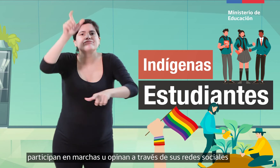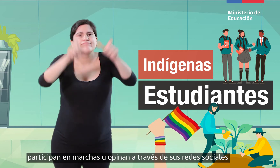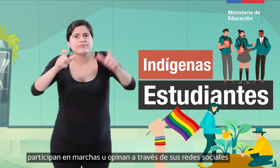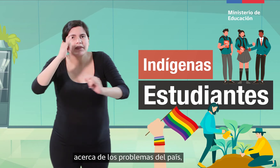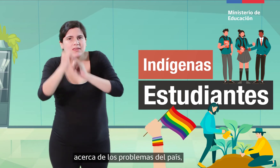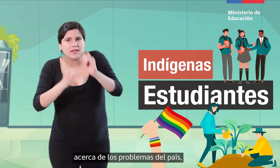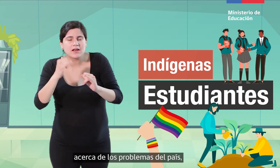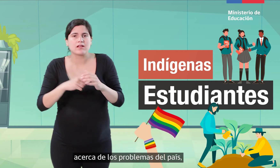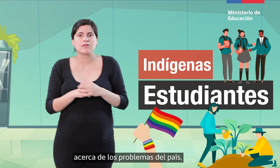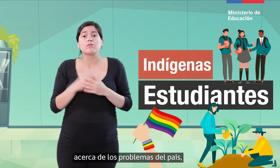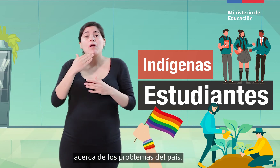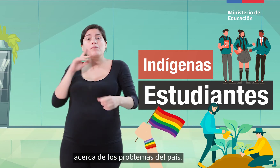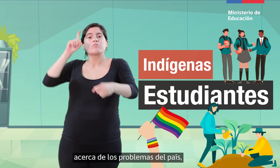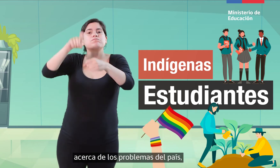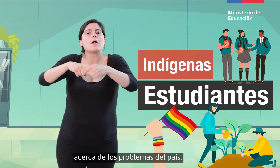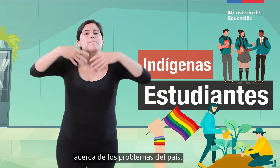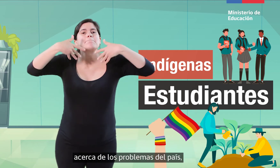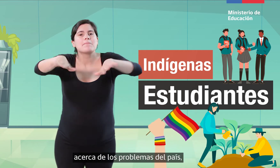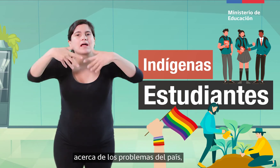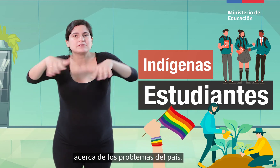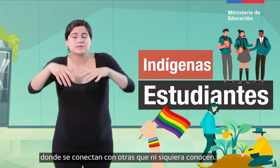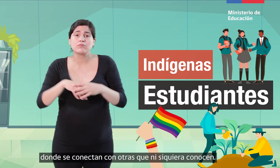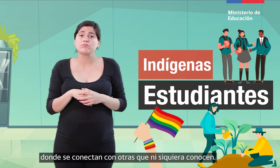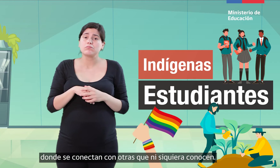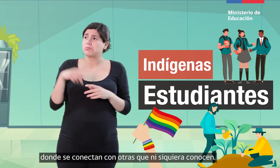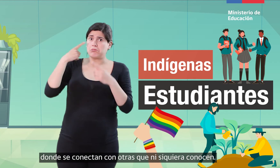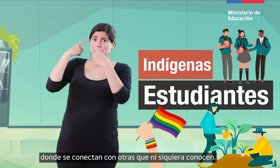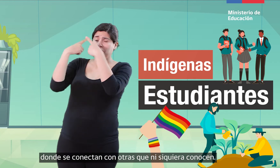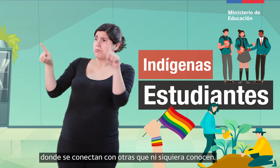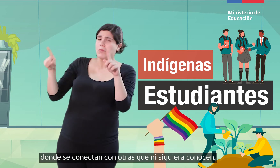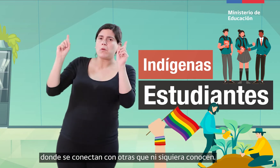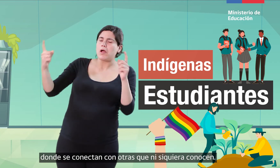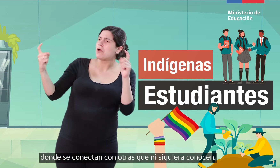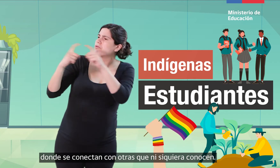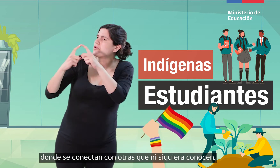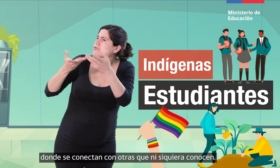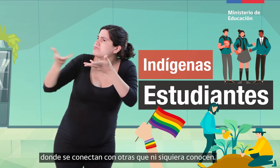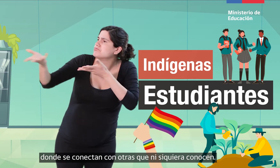acerca de los problemas del país, donde se conectan con otras que ni siquiera conocen.